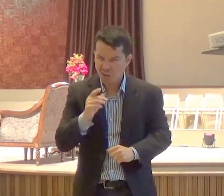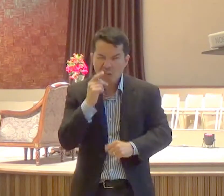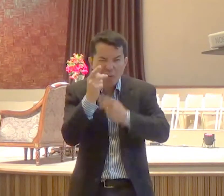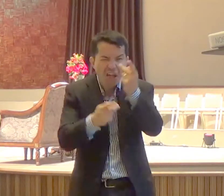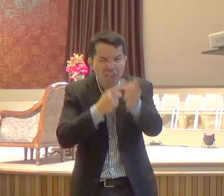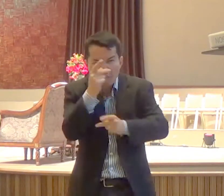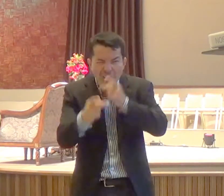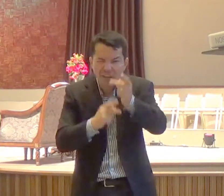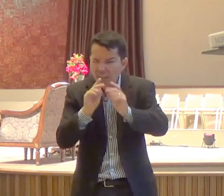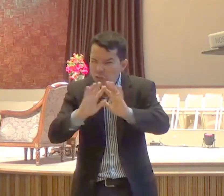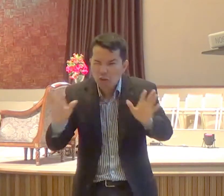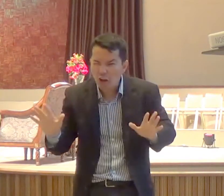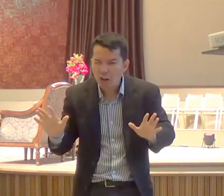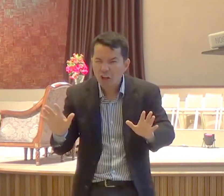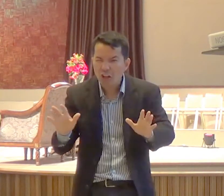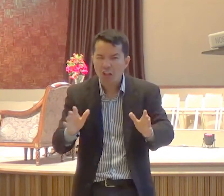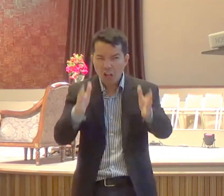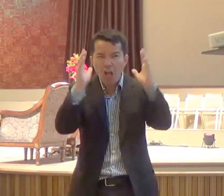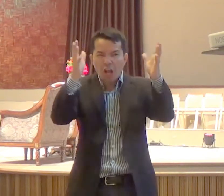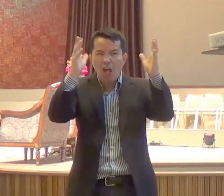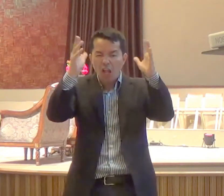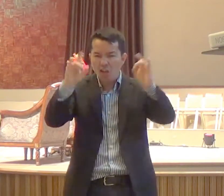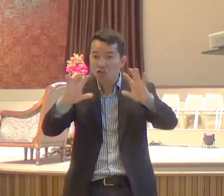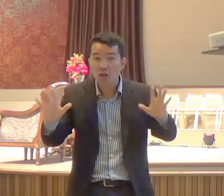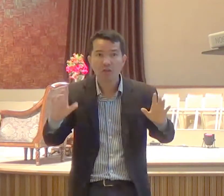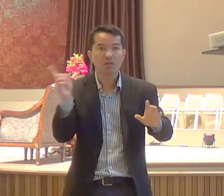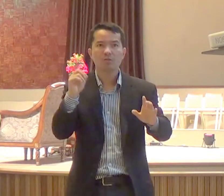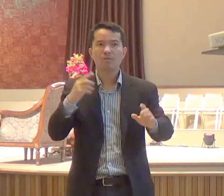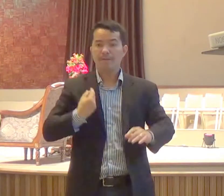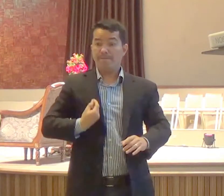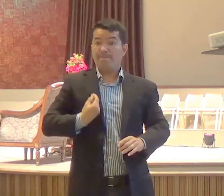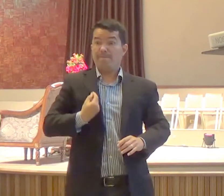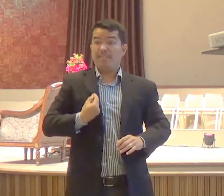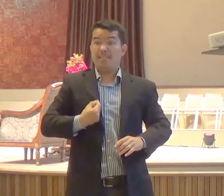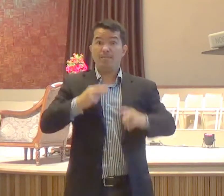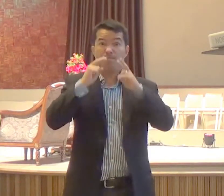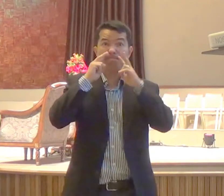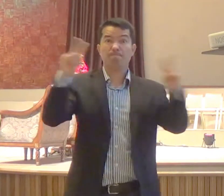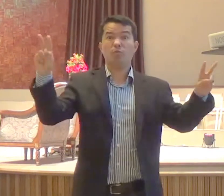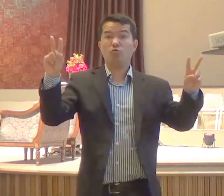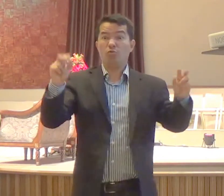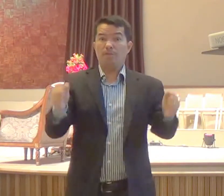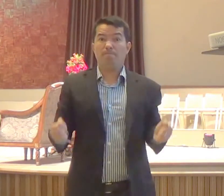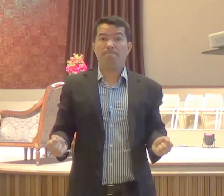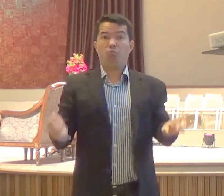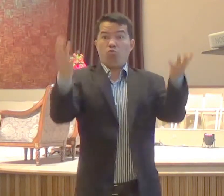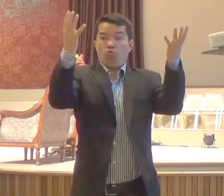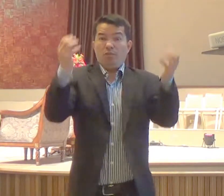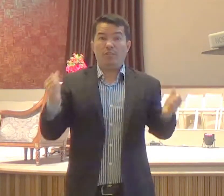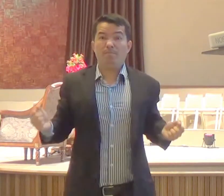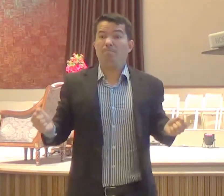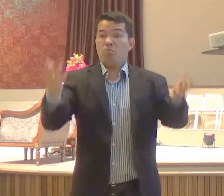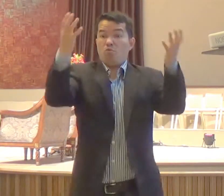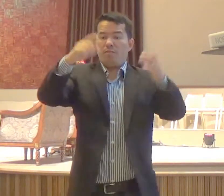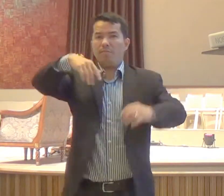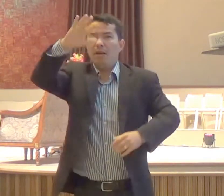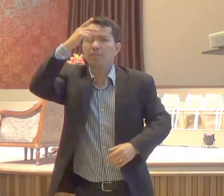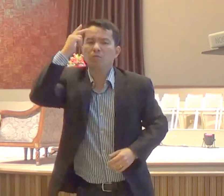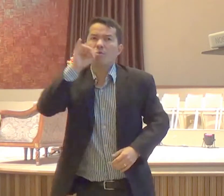palavras que frutificam obras, pois palavras que frutificam obras, vende-se pode ser só palavras,